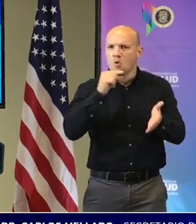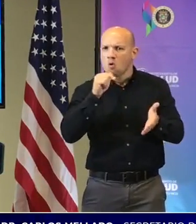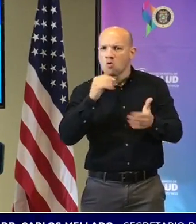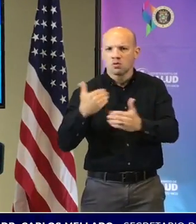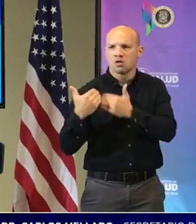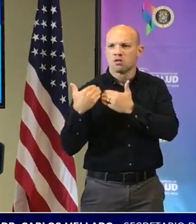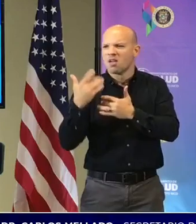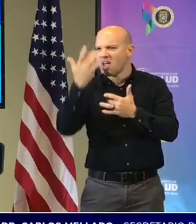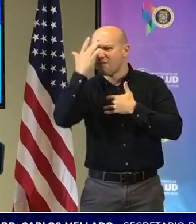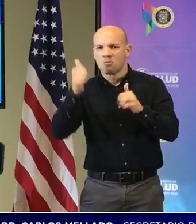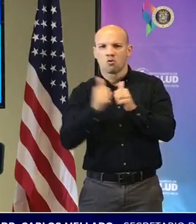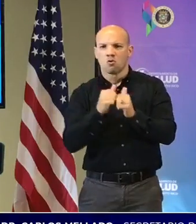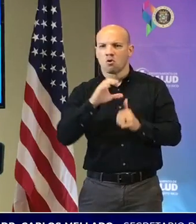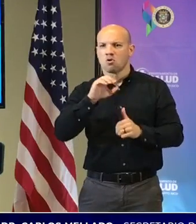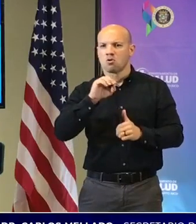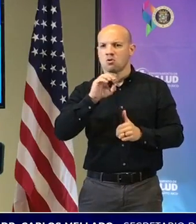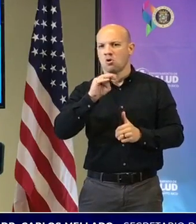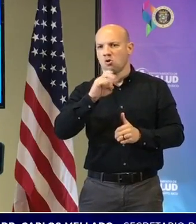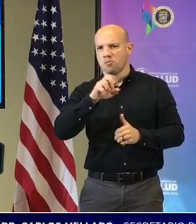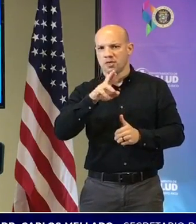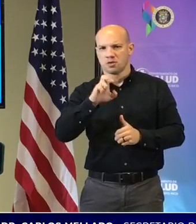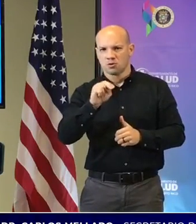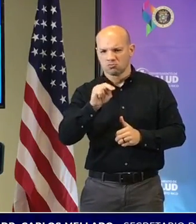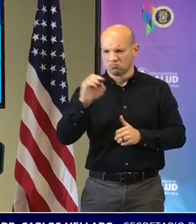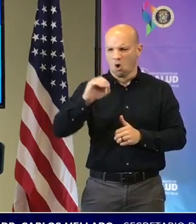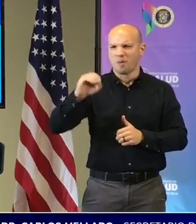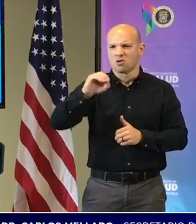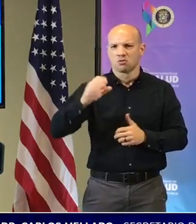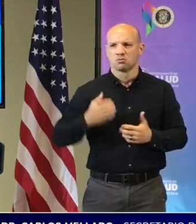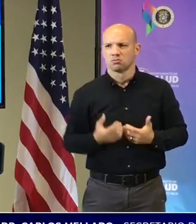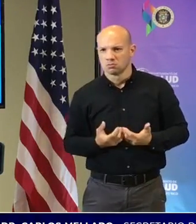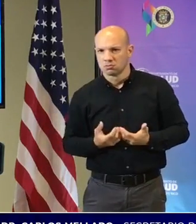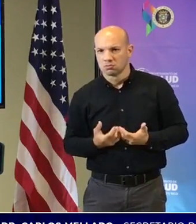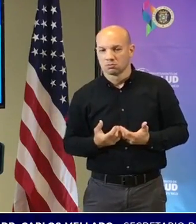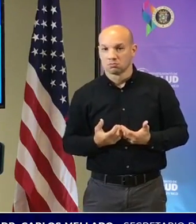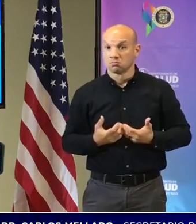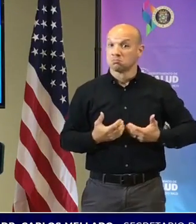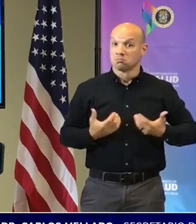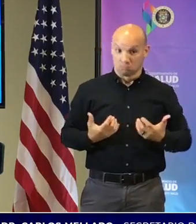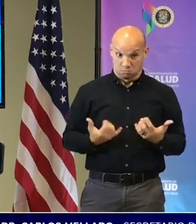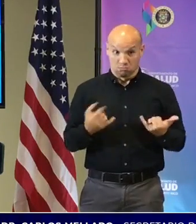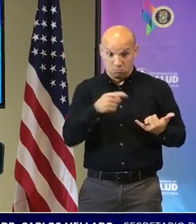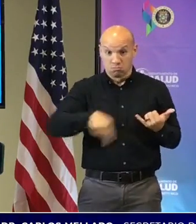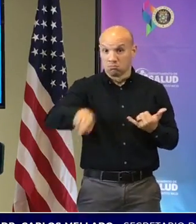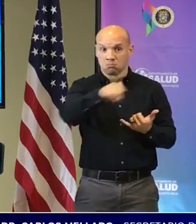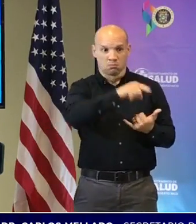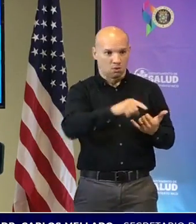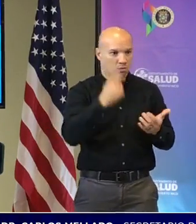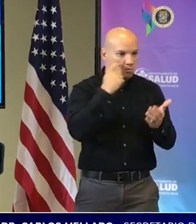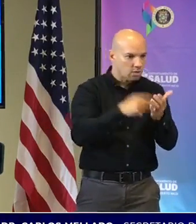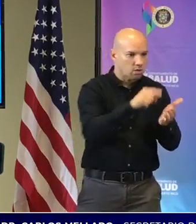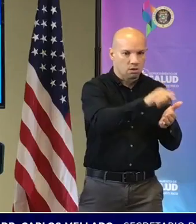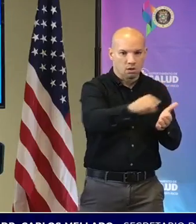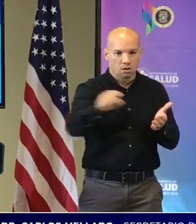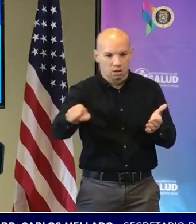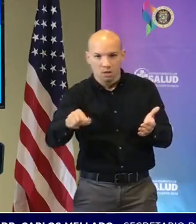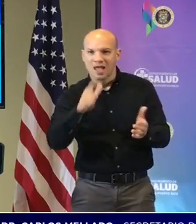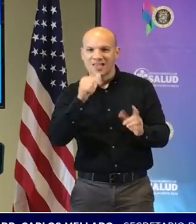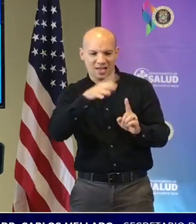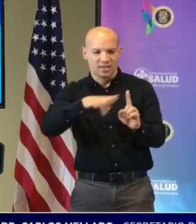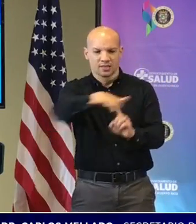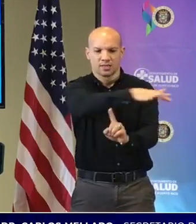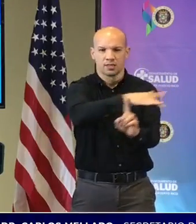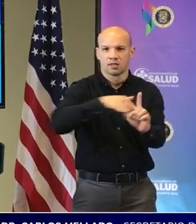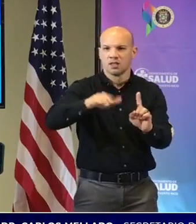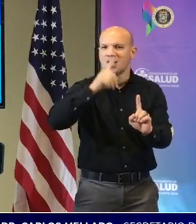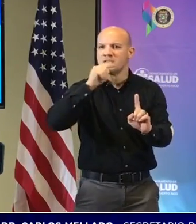rastreo identificó los pacientes identificó los casos alrededor y se pudo contener y ese básicamente ese es